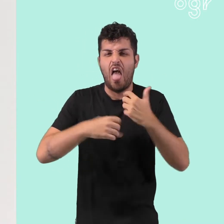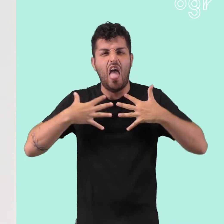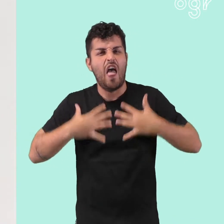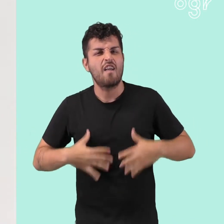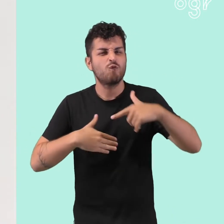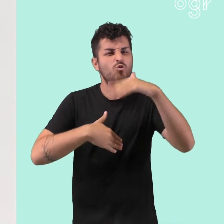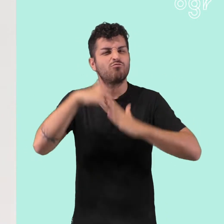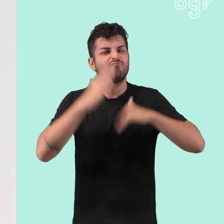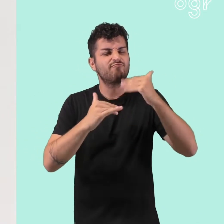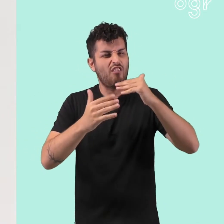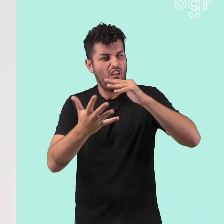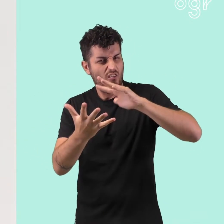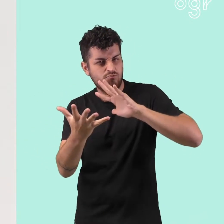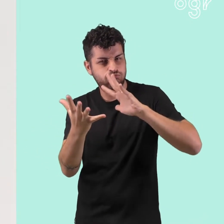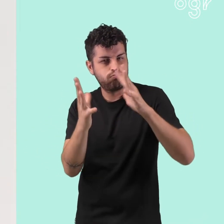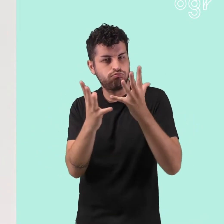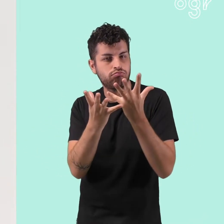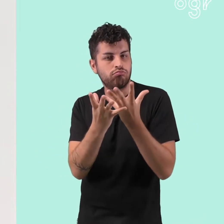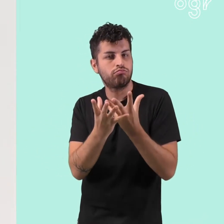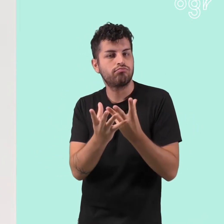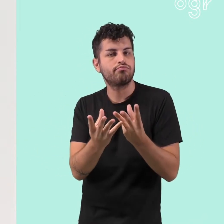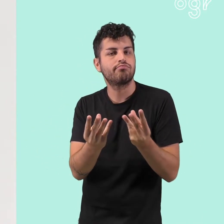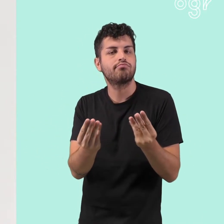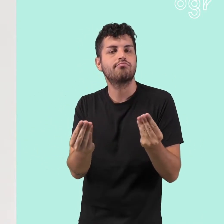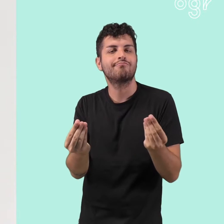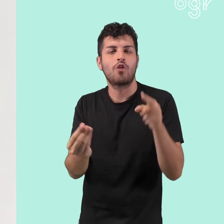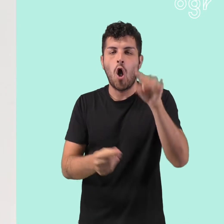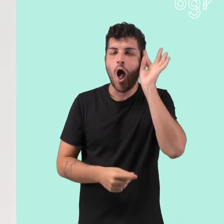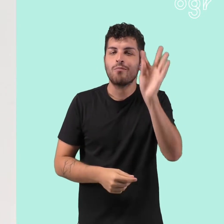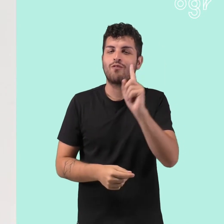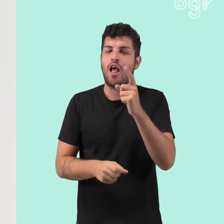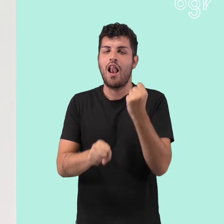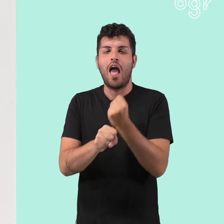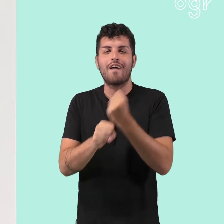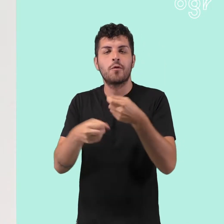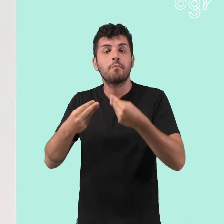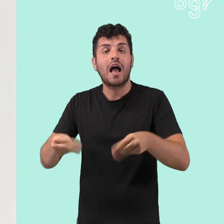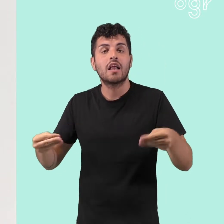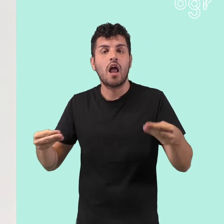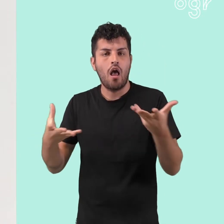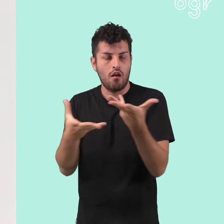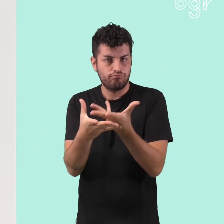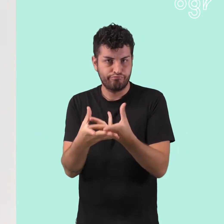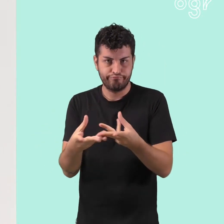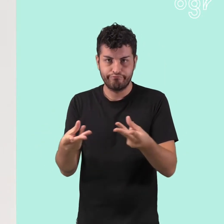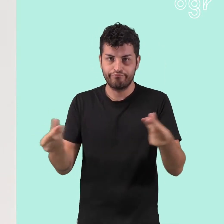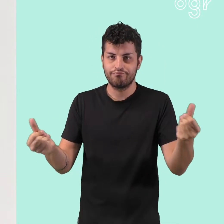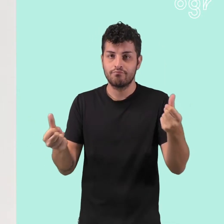lavoro fisico in un mondo, quello occidentale, dominato dal cosiddetto lavoro immateriale. In una delle